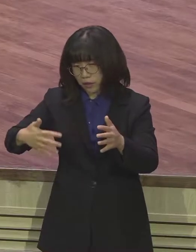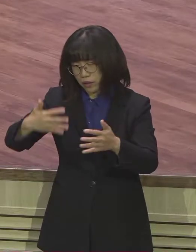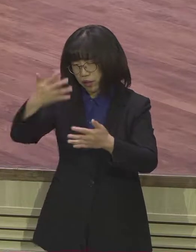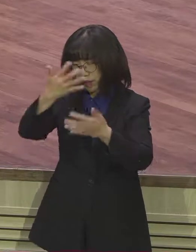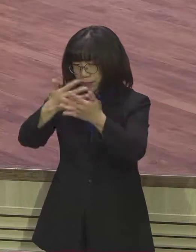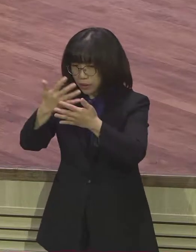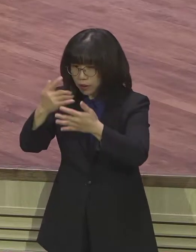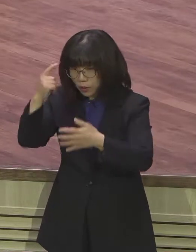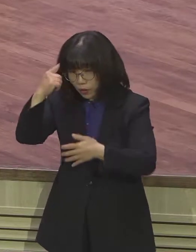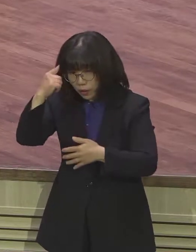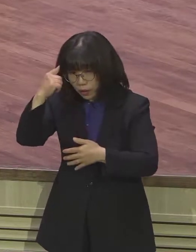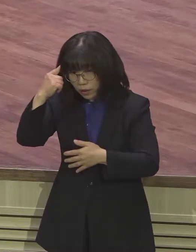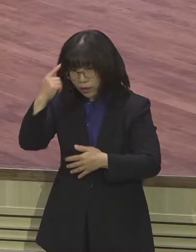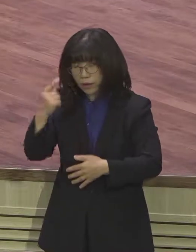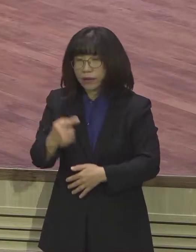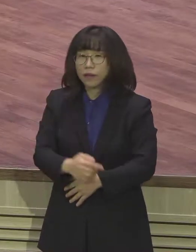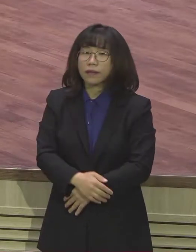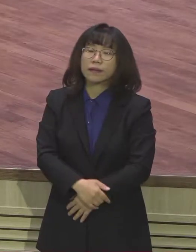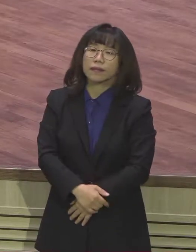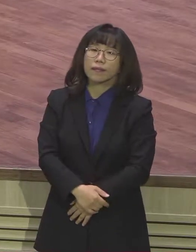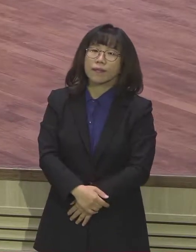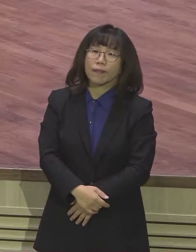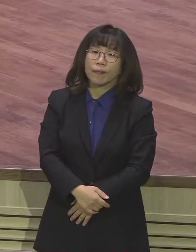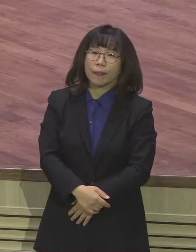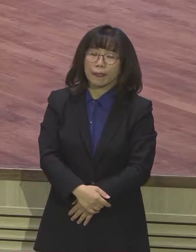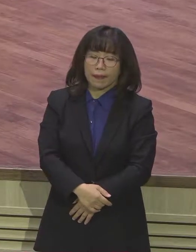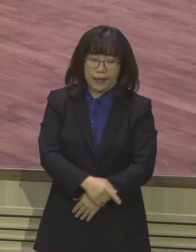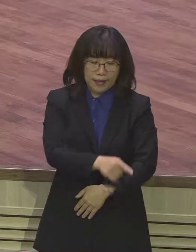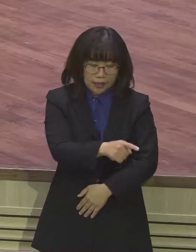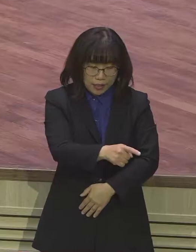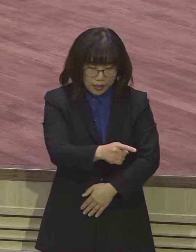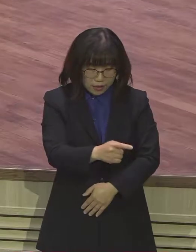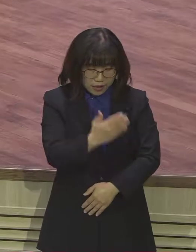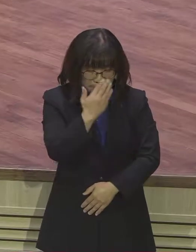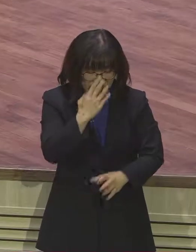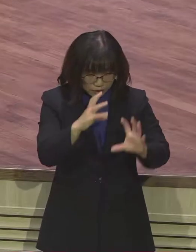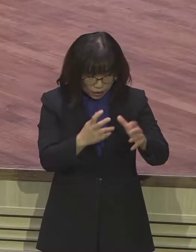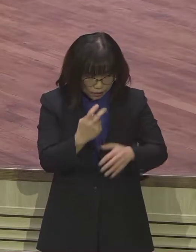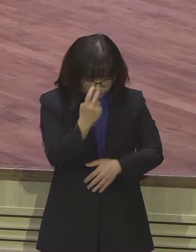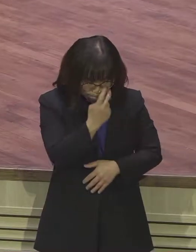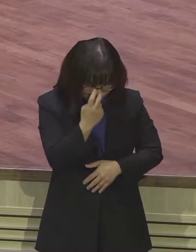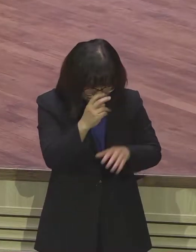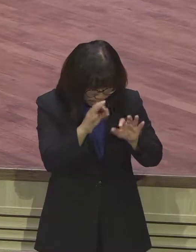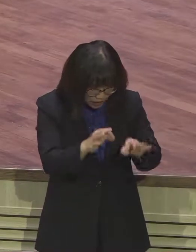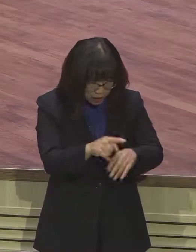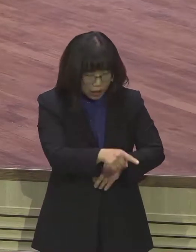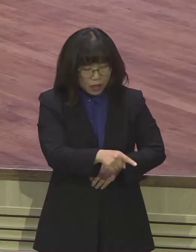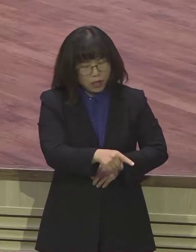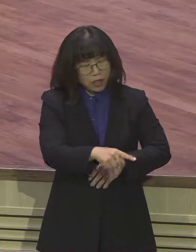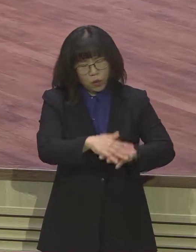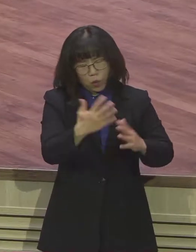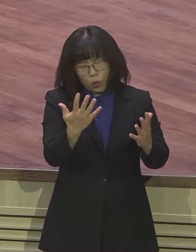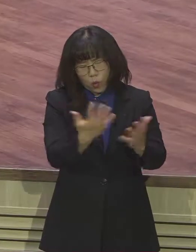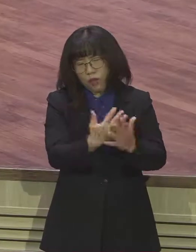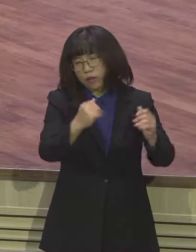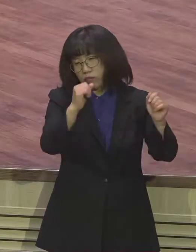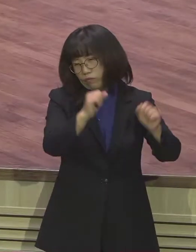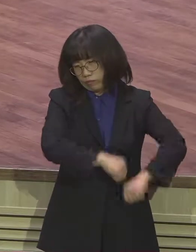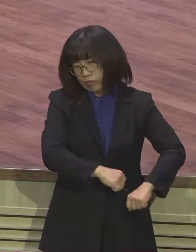그러냐 측량 결과 이제는 더 이상 수습할 수 없을 만큼 해생이 불과할 정도로